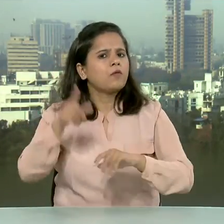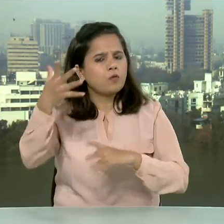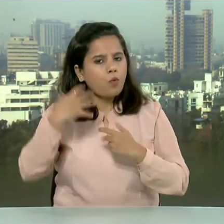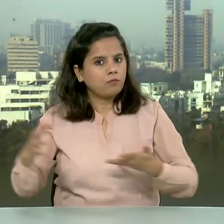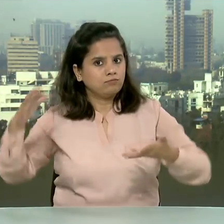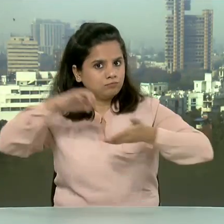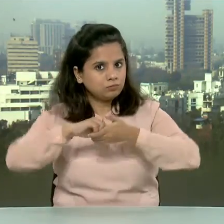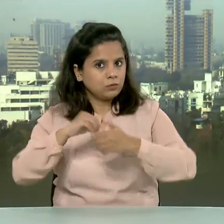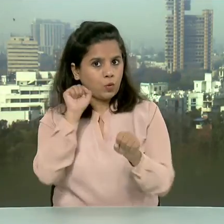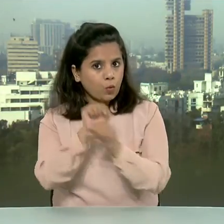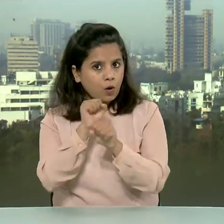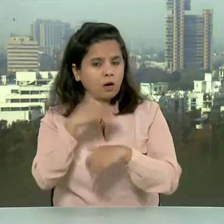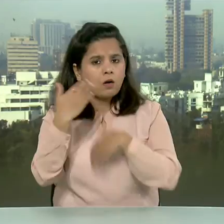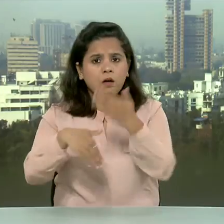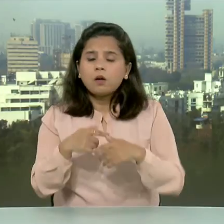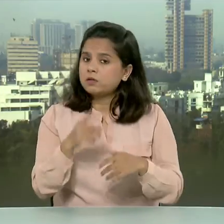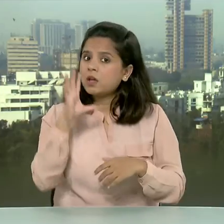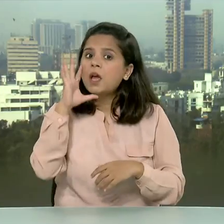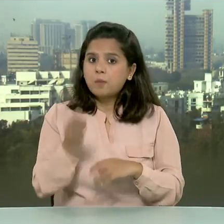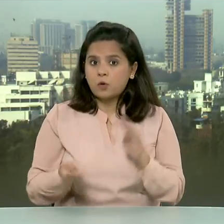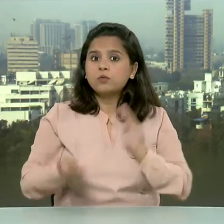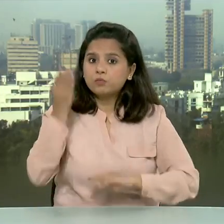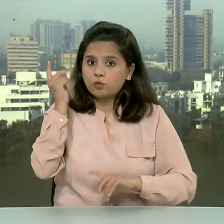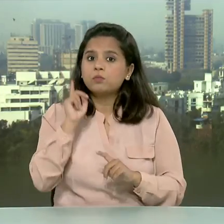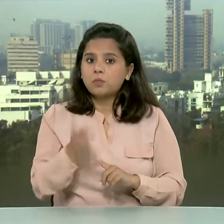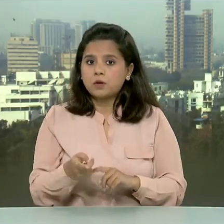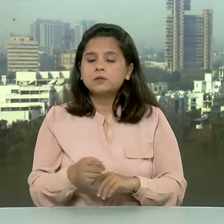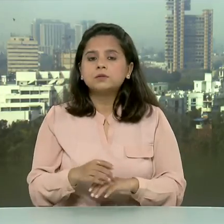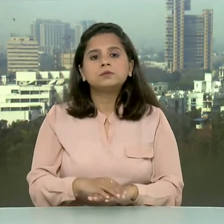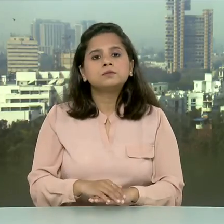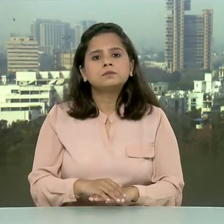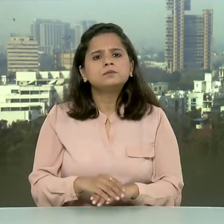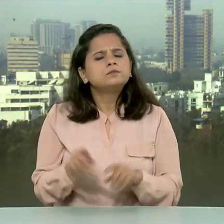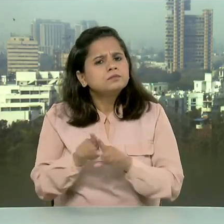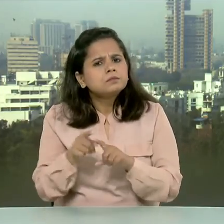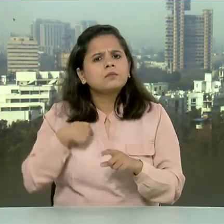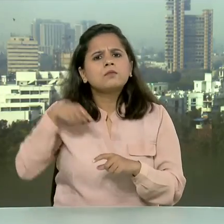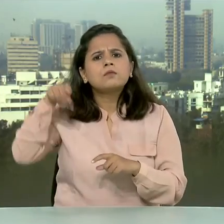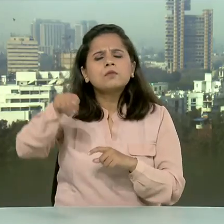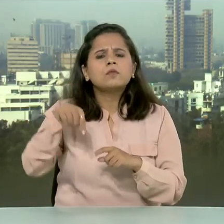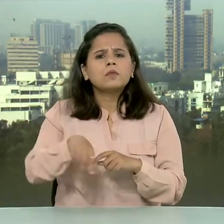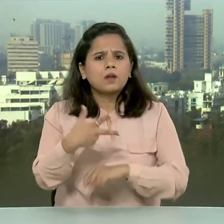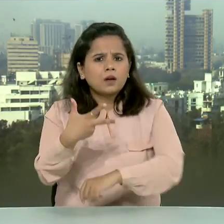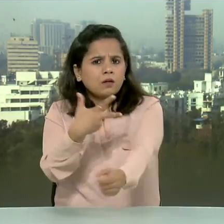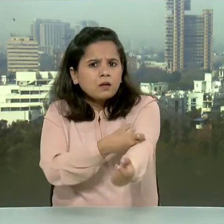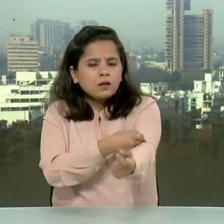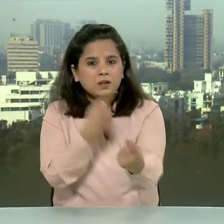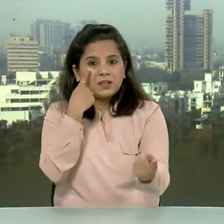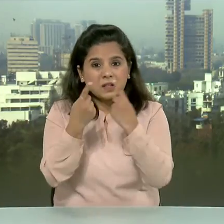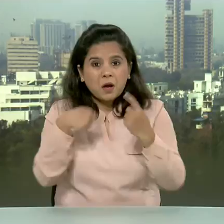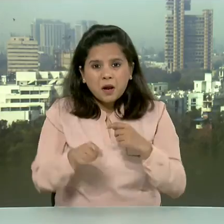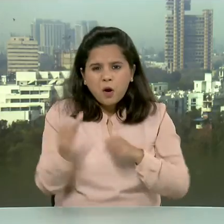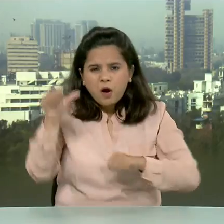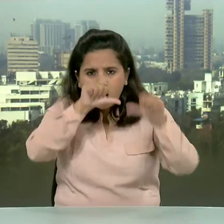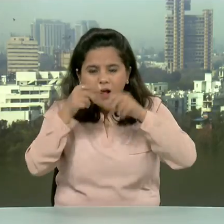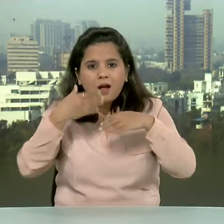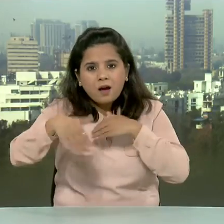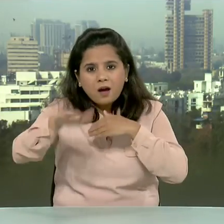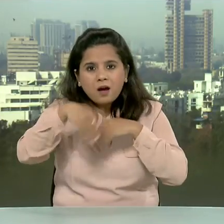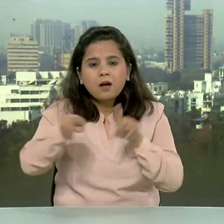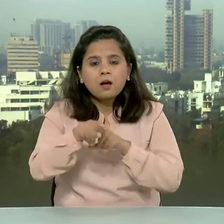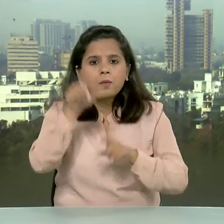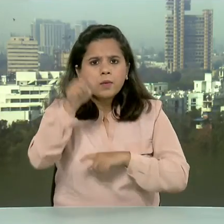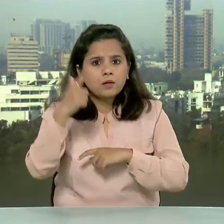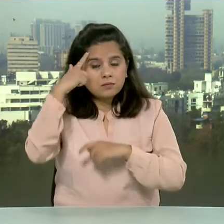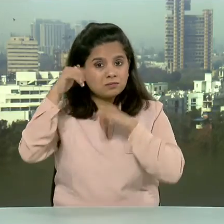करना कितना आवशक है वेक्सिन डेवलोप्मेंट्स में भी लाइक